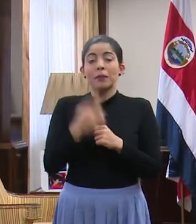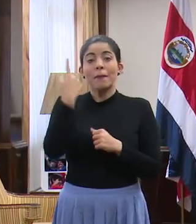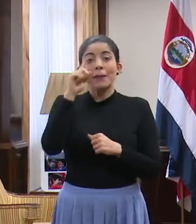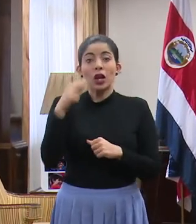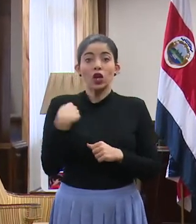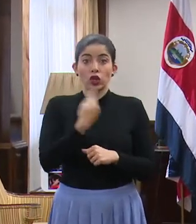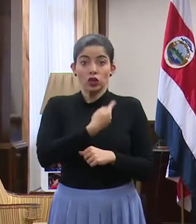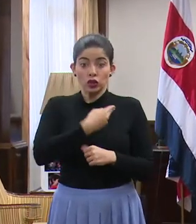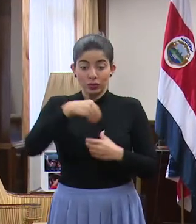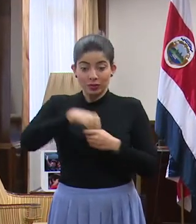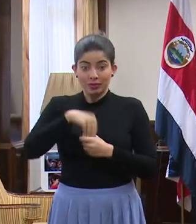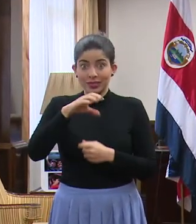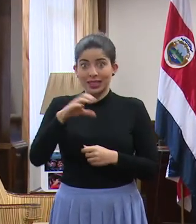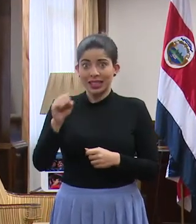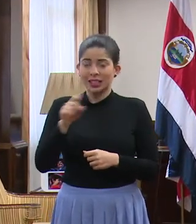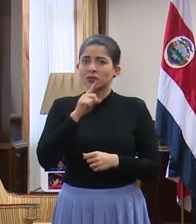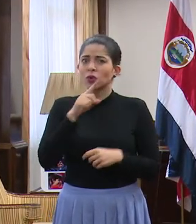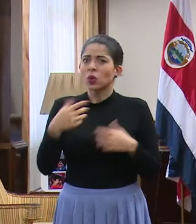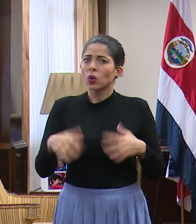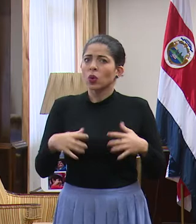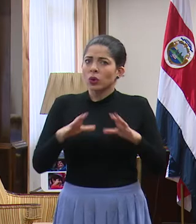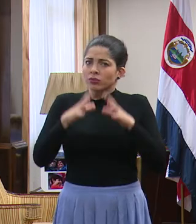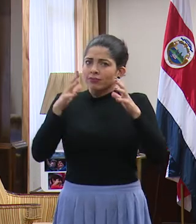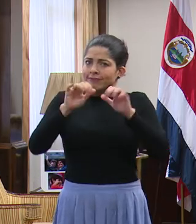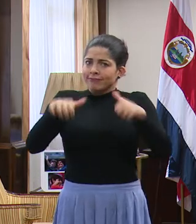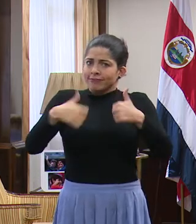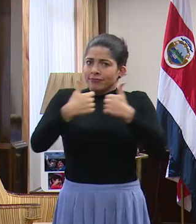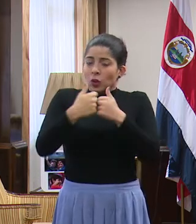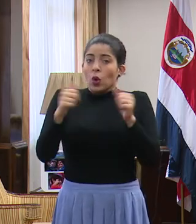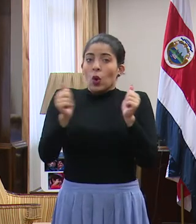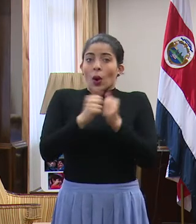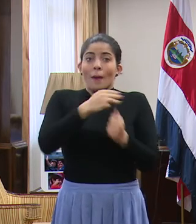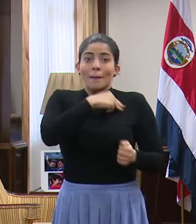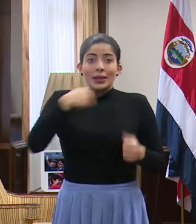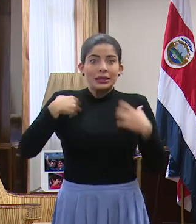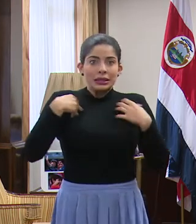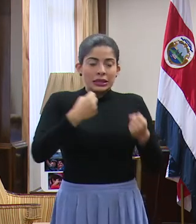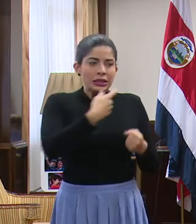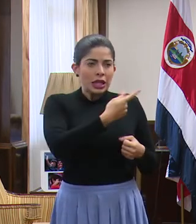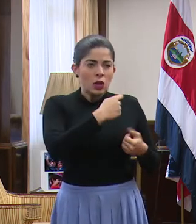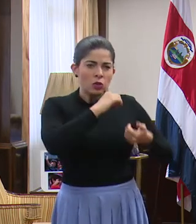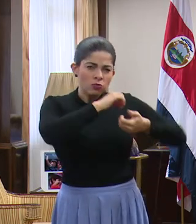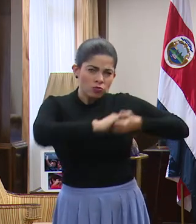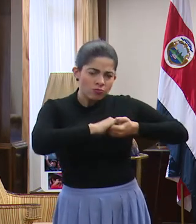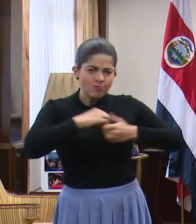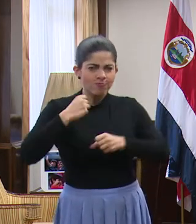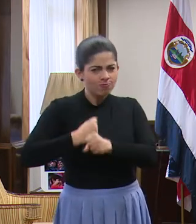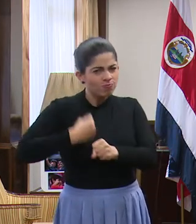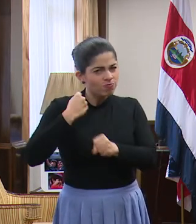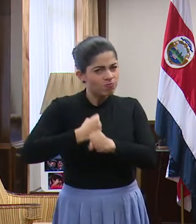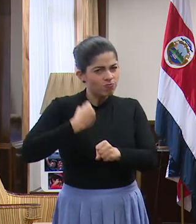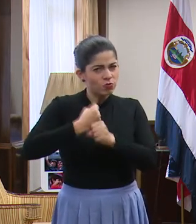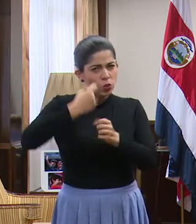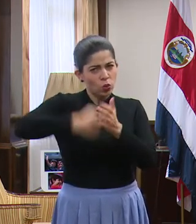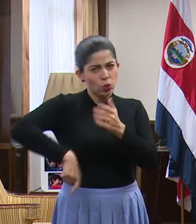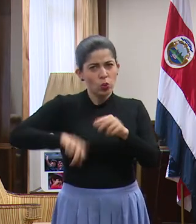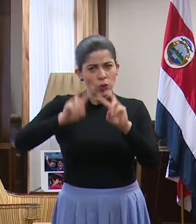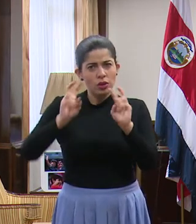nosotros en la caja ha sido un verdadero reto. y junto con el Ministerio de Salud seguimos trabajando muy intensamente este tema.